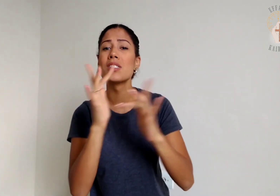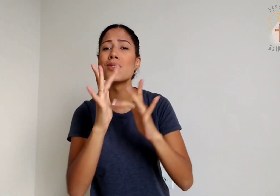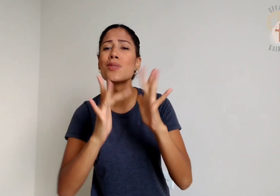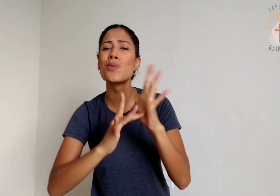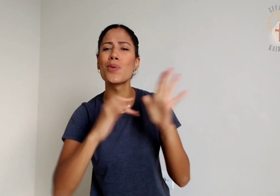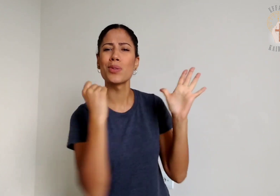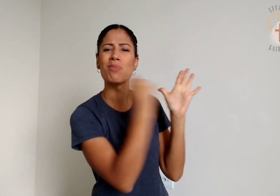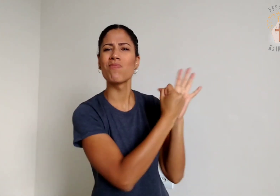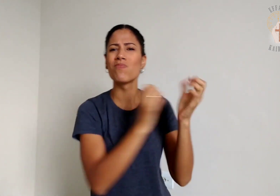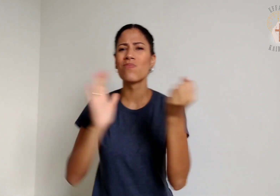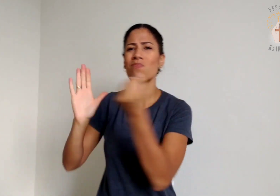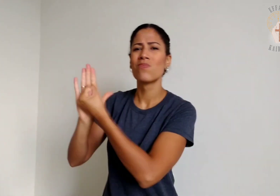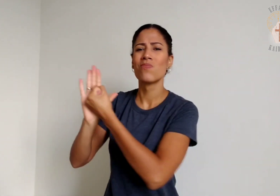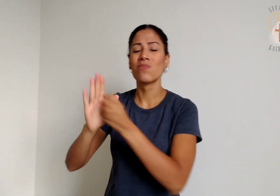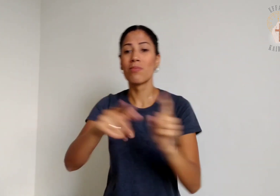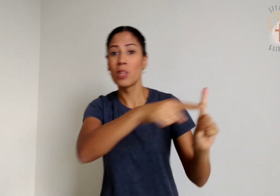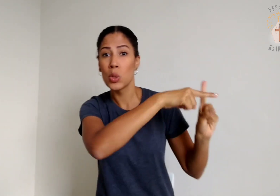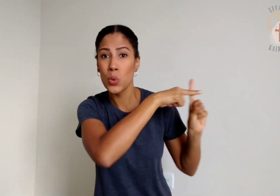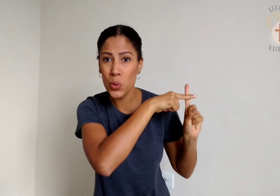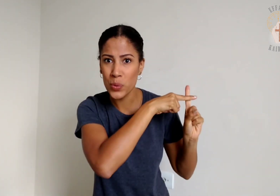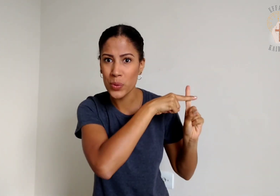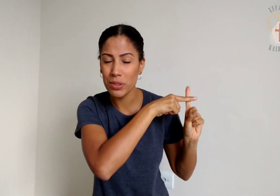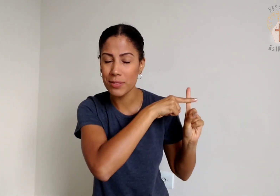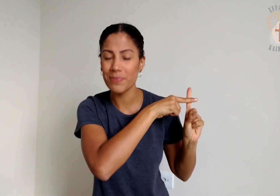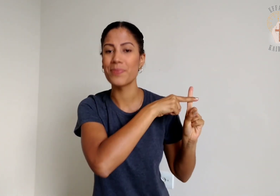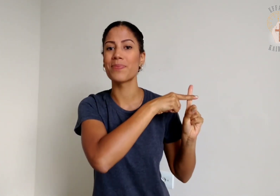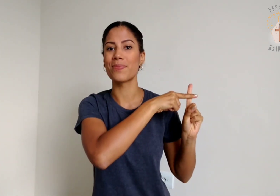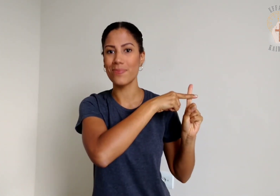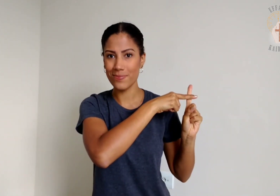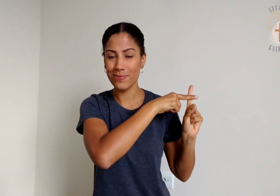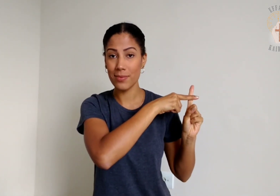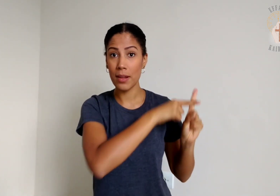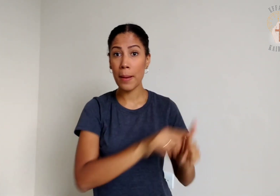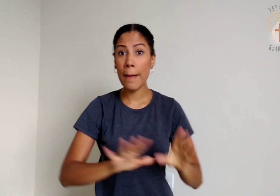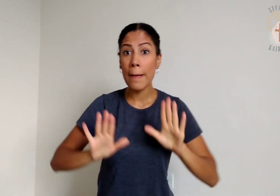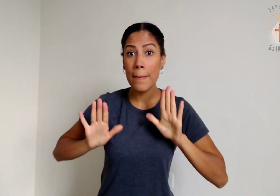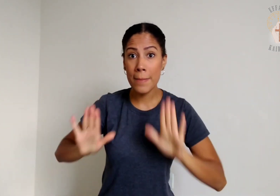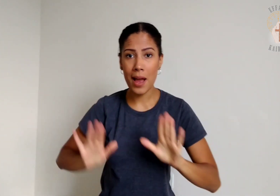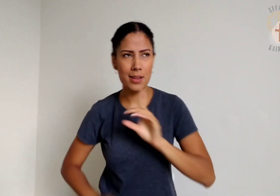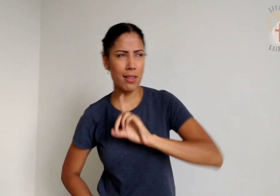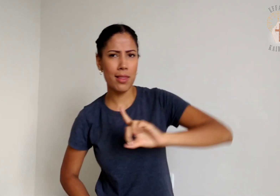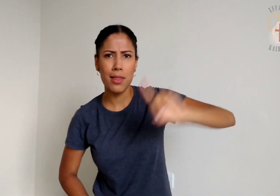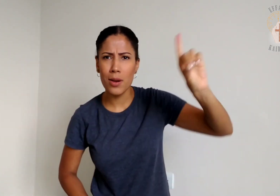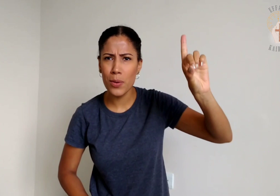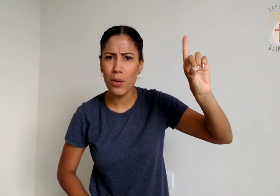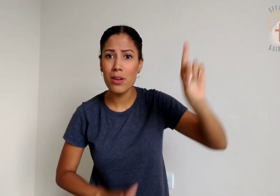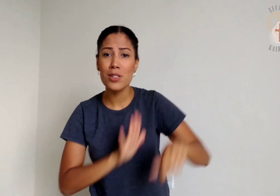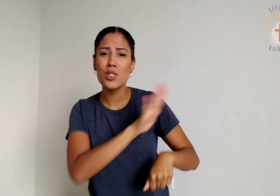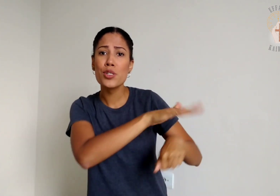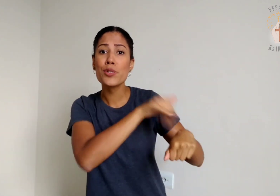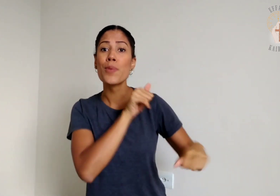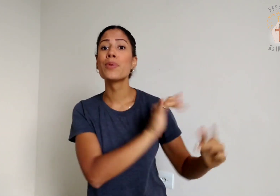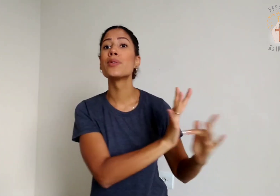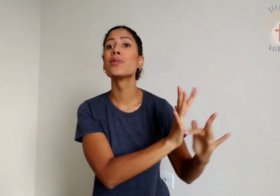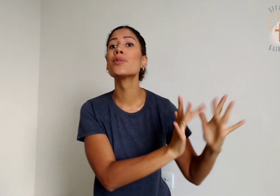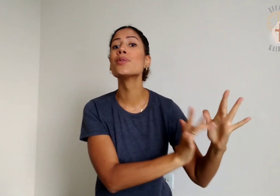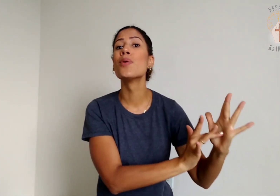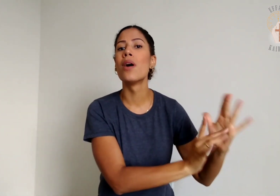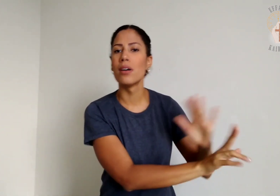matastes, pregando-o numa cruz. Mas Deus ressuscitou